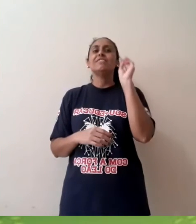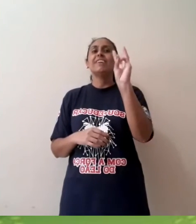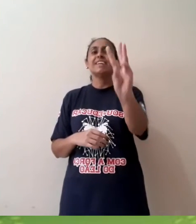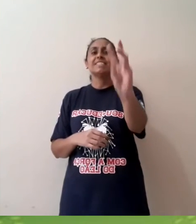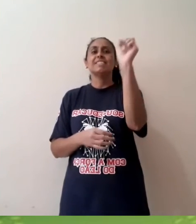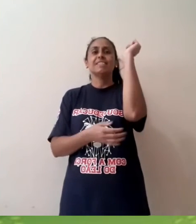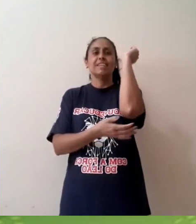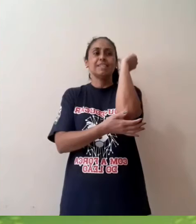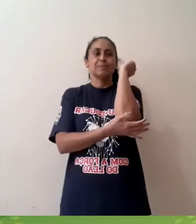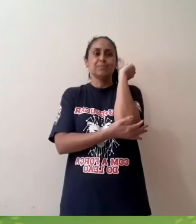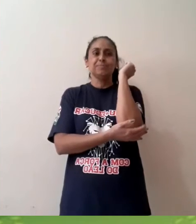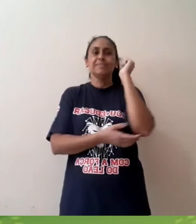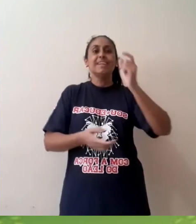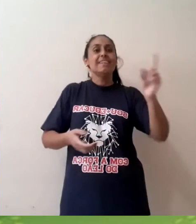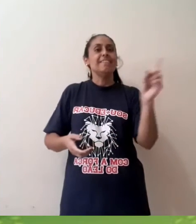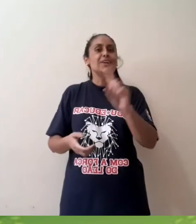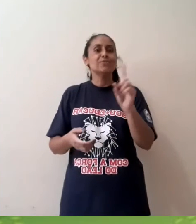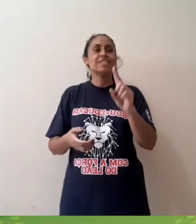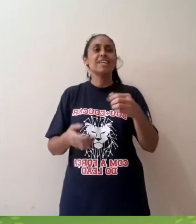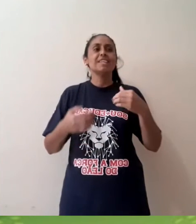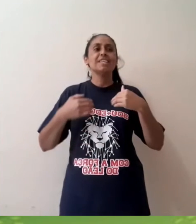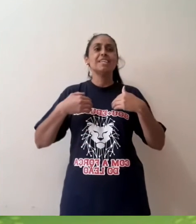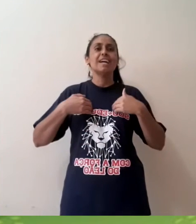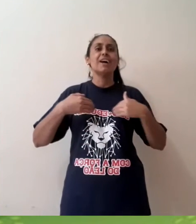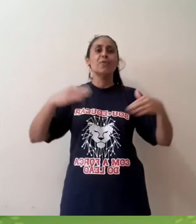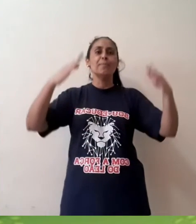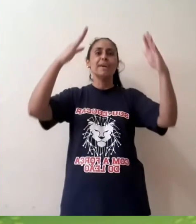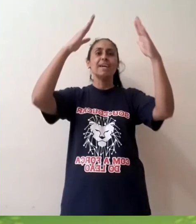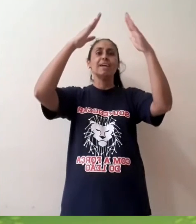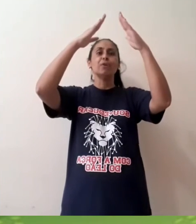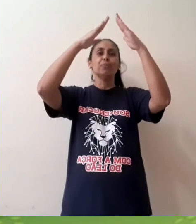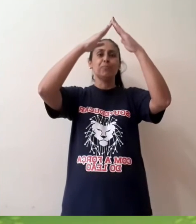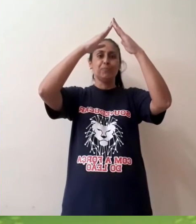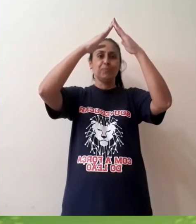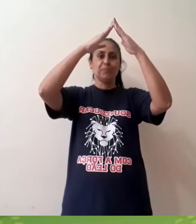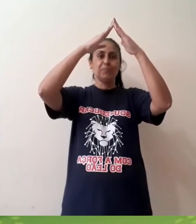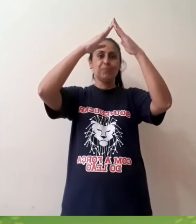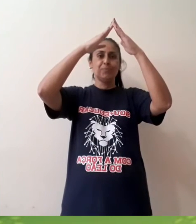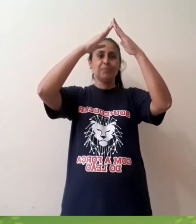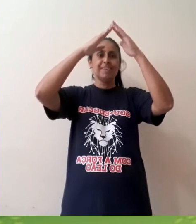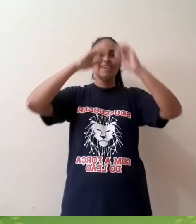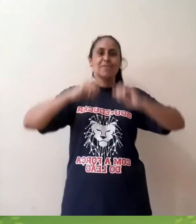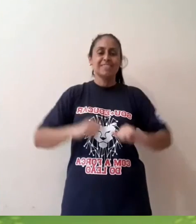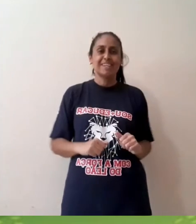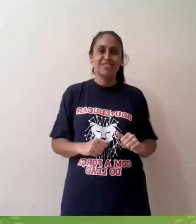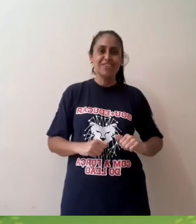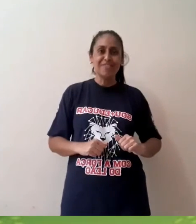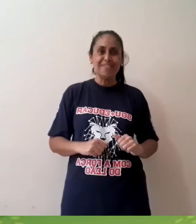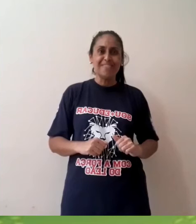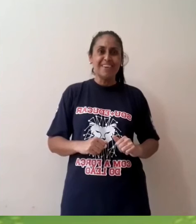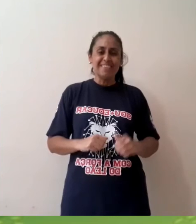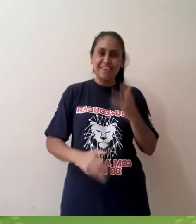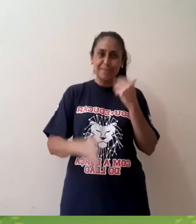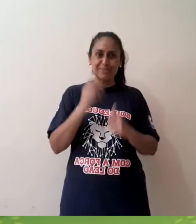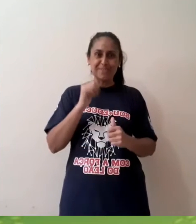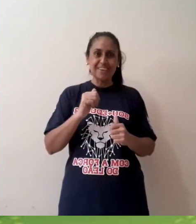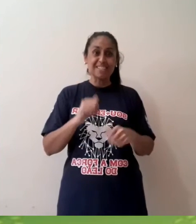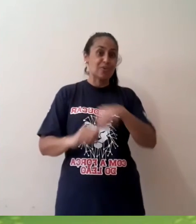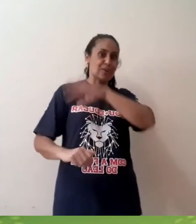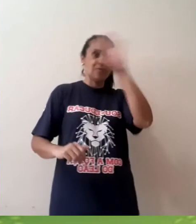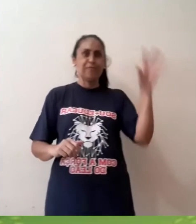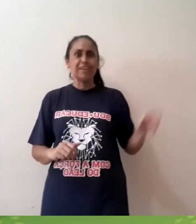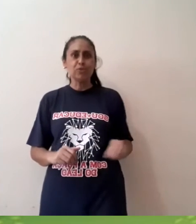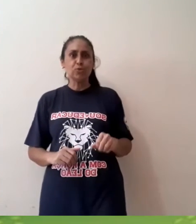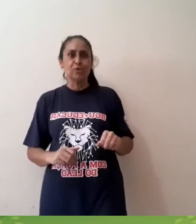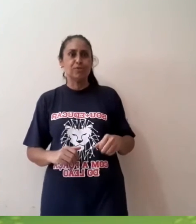tivesse três, não seria o meu. O meu certinho? Vamos mais uma